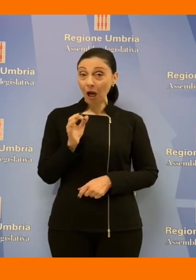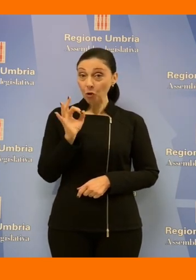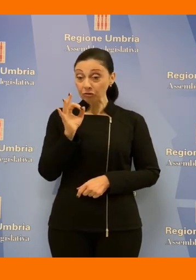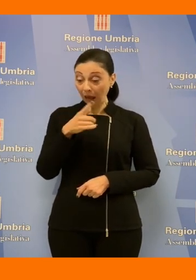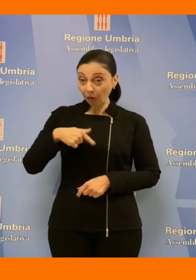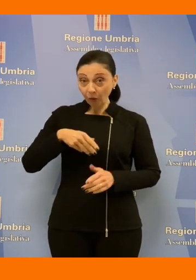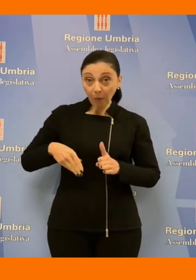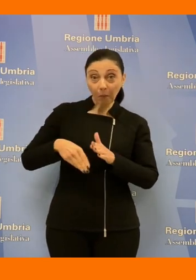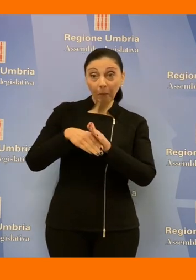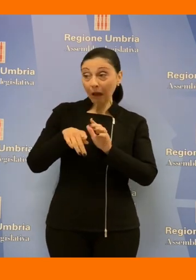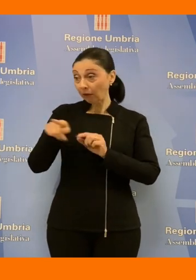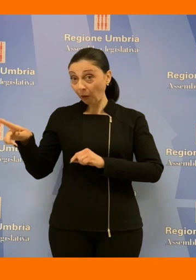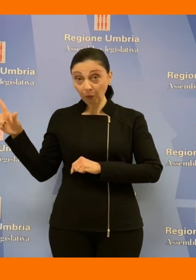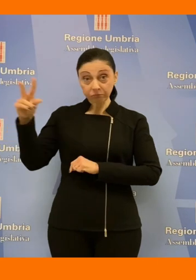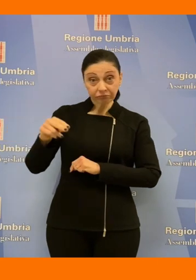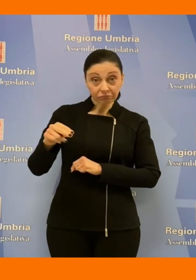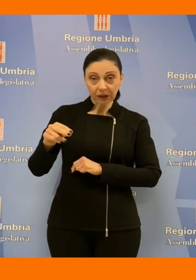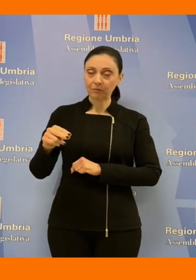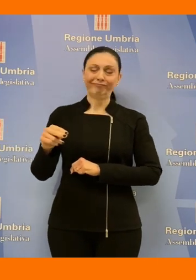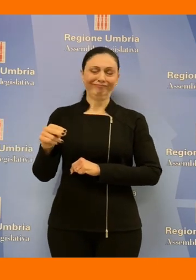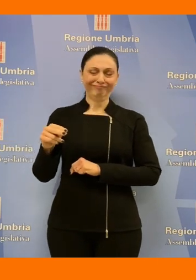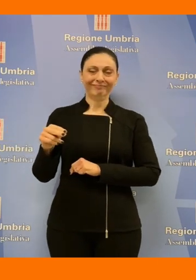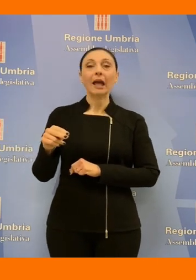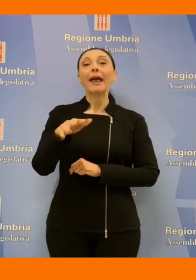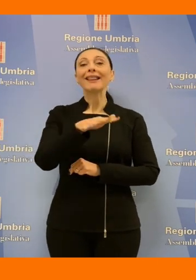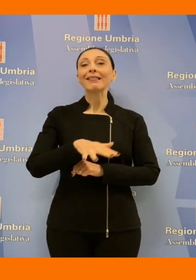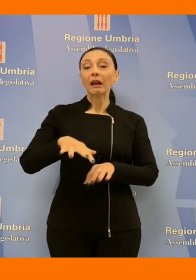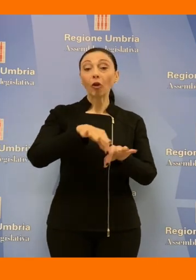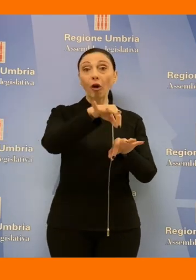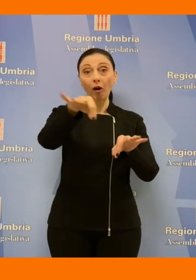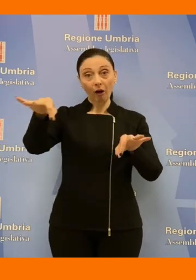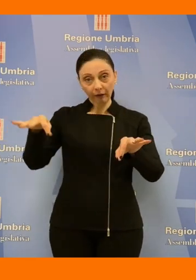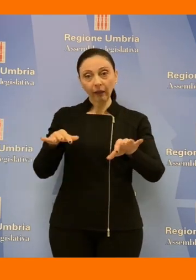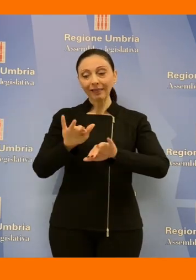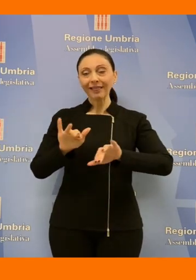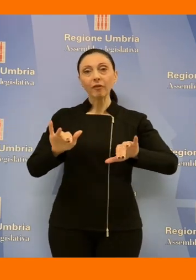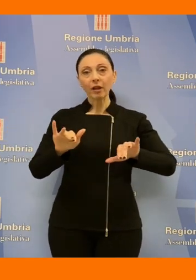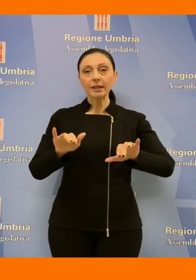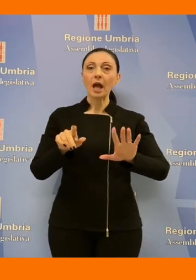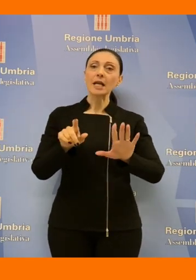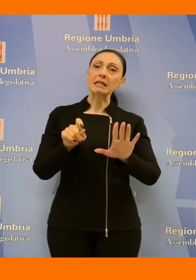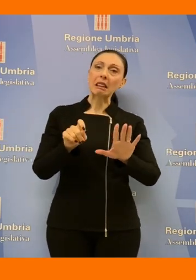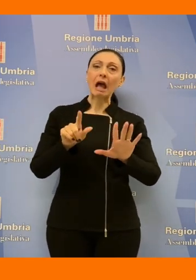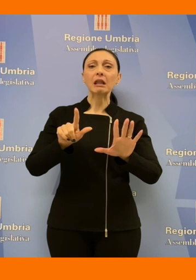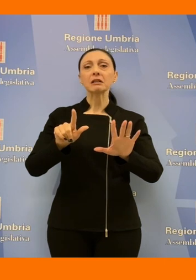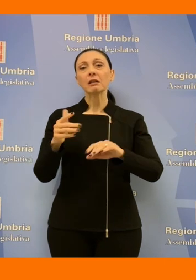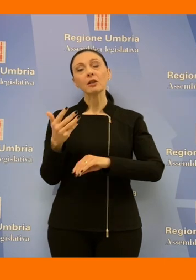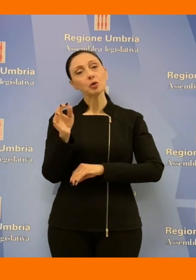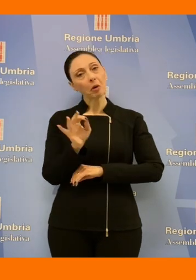come loro più volte hanno sostenuto se l'Umbria oggi ha alcuni territori con la differenziata al 70-75